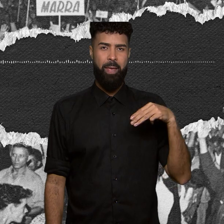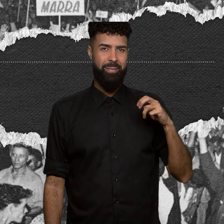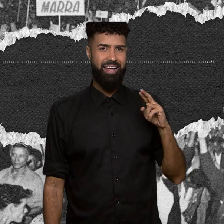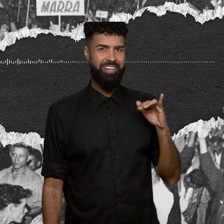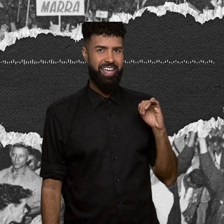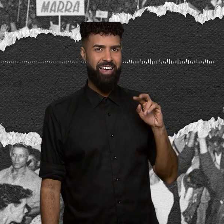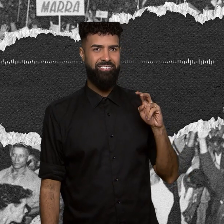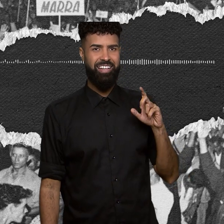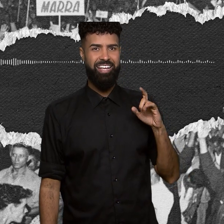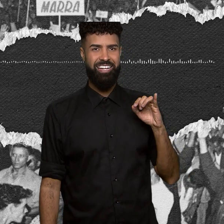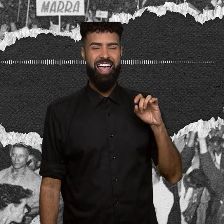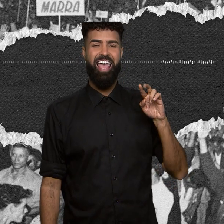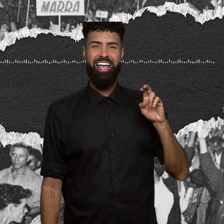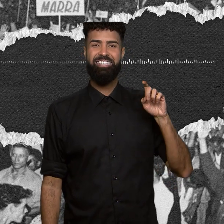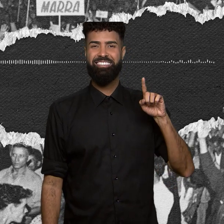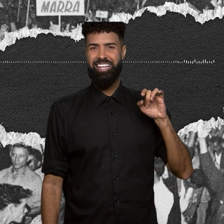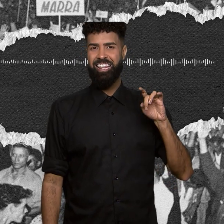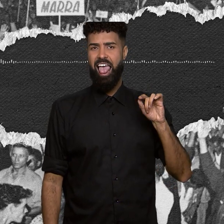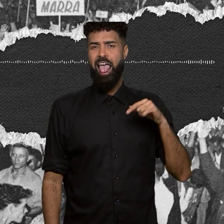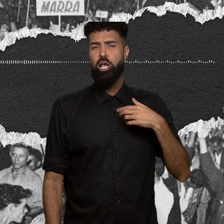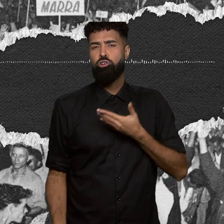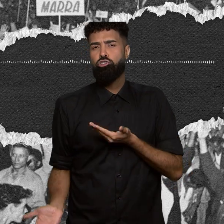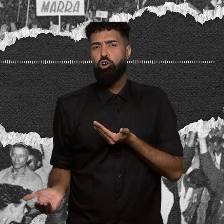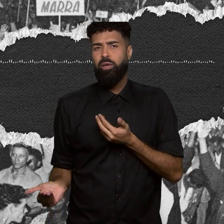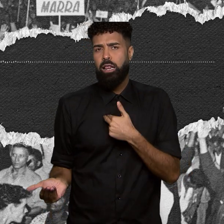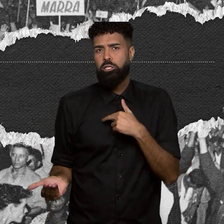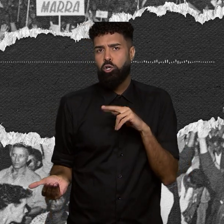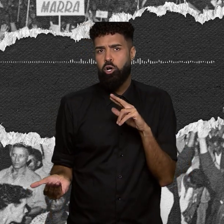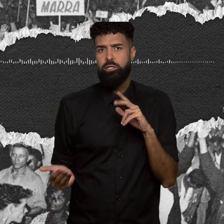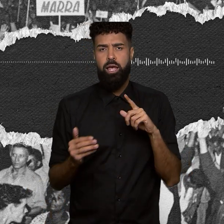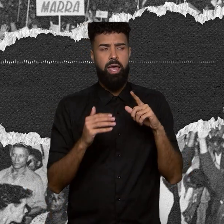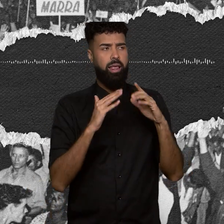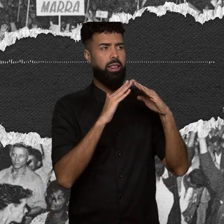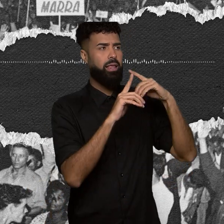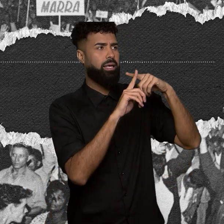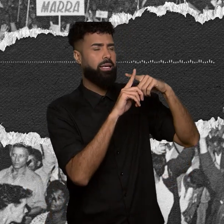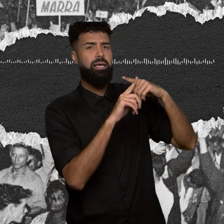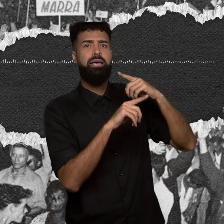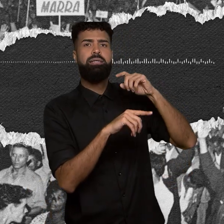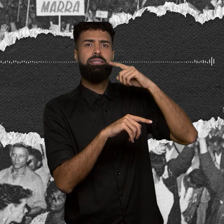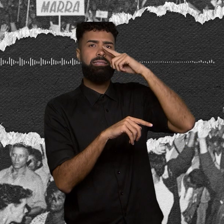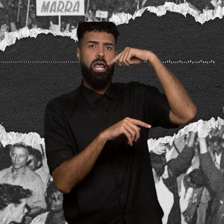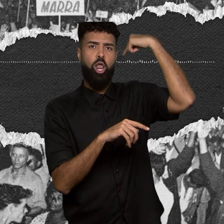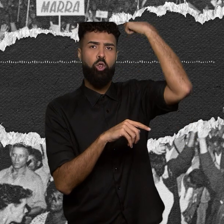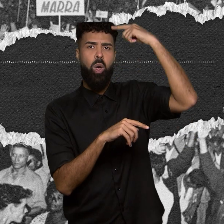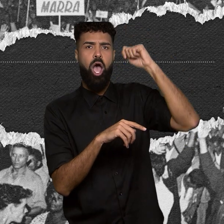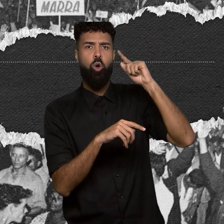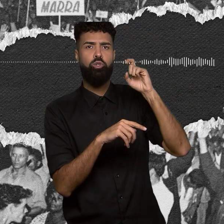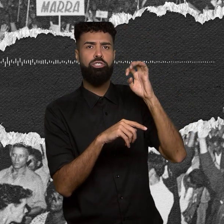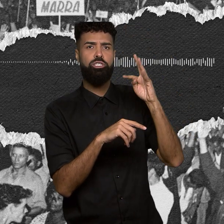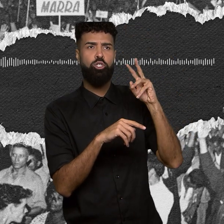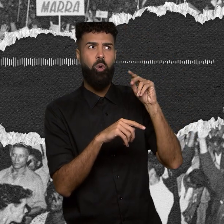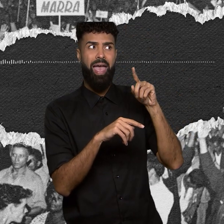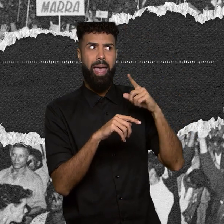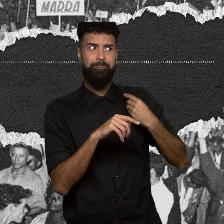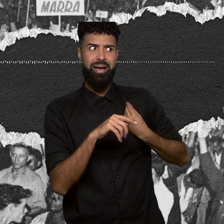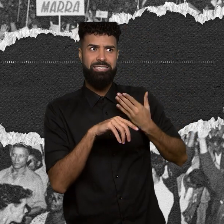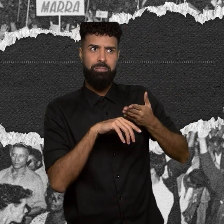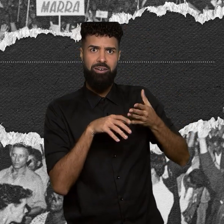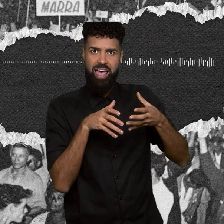religiosa da Congregação das Cônegas Regulares de Santo Agostinho e fazia parte da equipe que ia implantar o programa. A ideia era a seguinte,